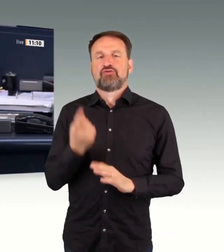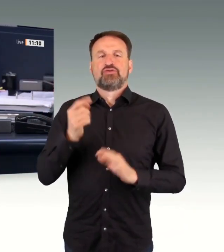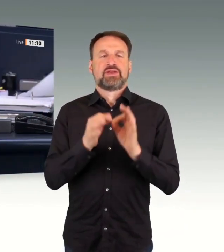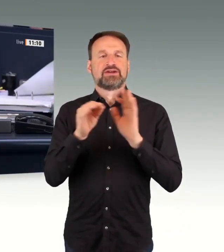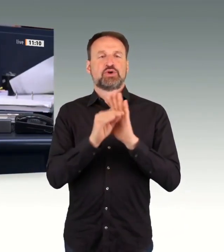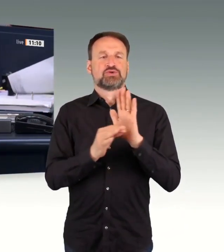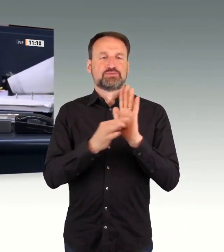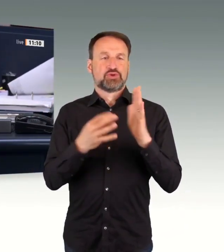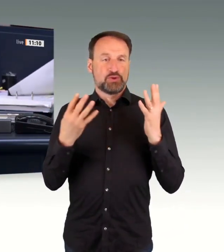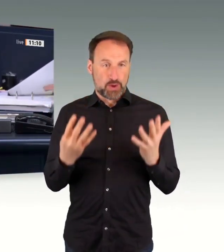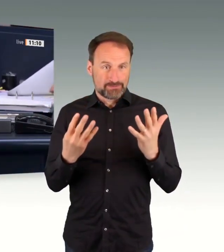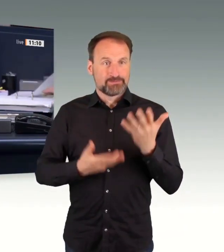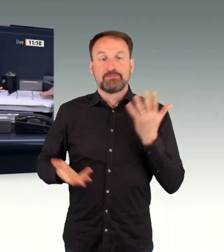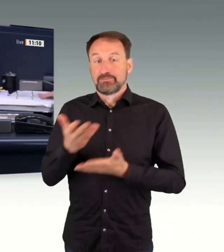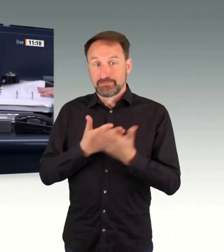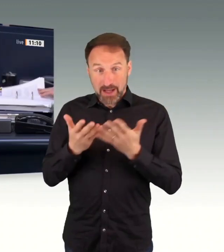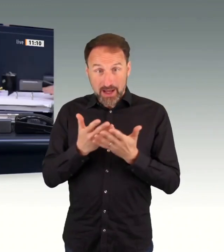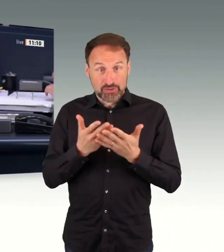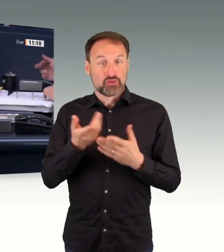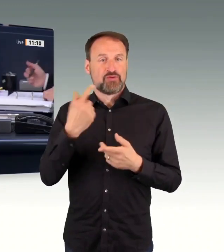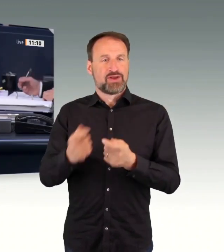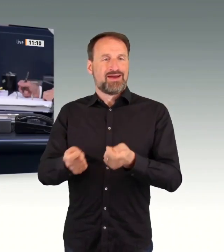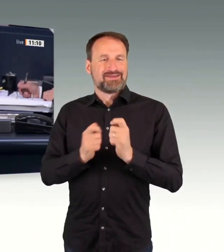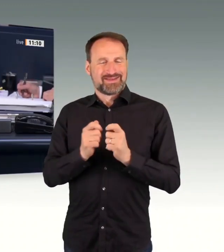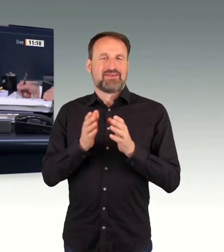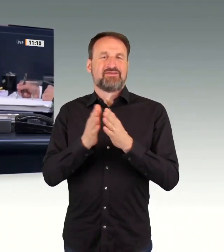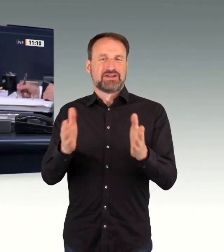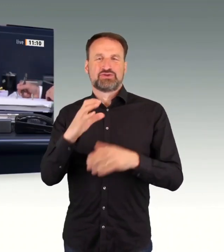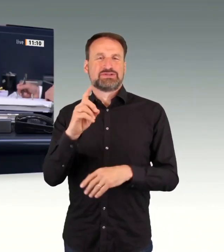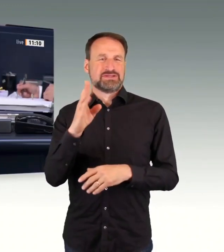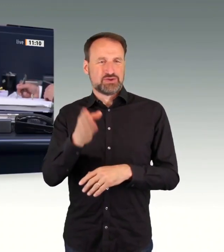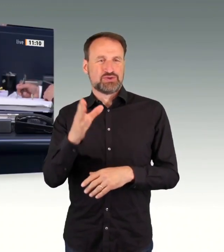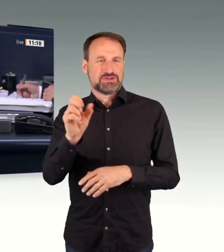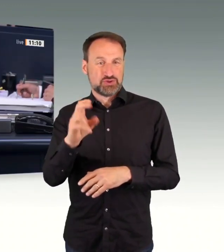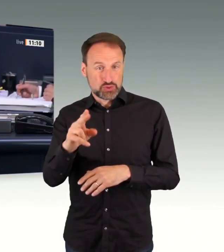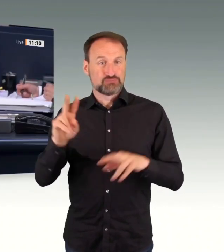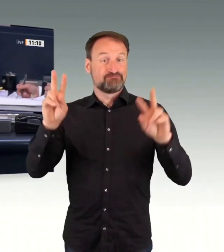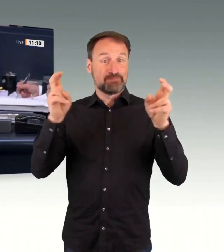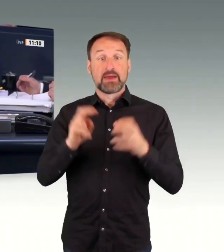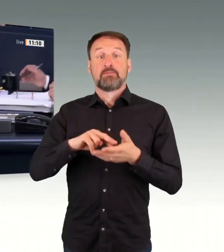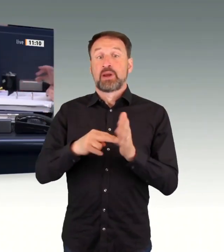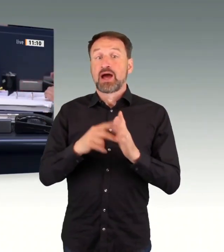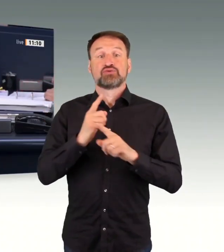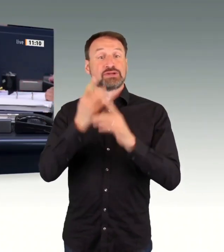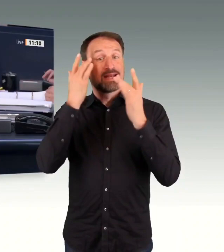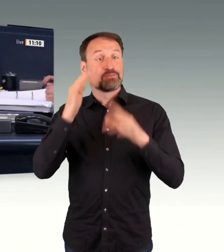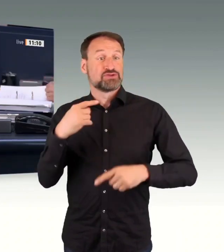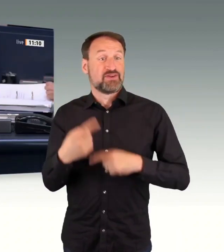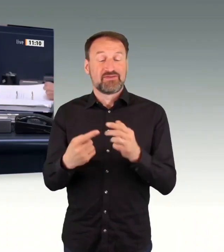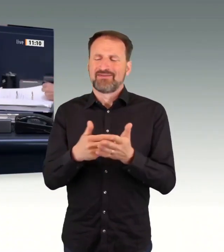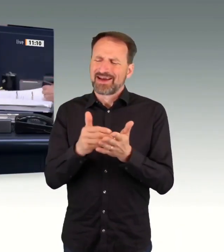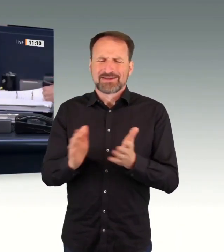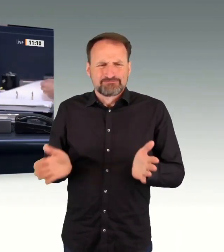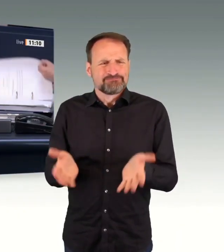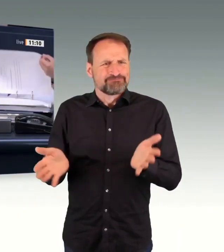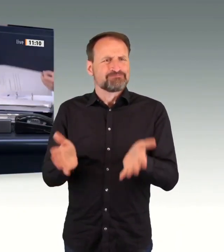CSU mit dem Titel Planungs und Genehmigungsverfahren weiter beschleunigen für Wohlstand, Versorgungssicherheit und